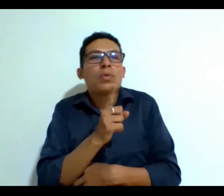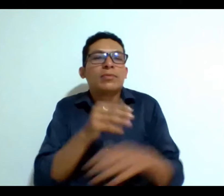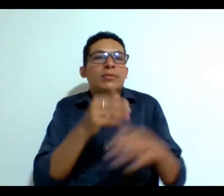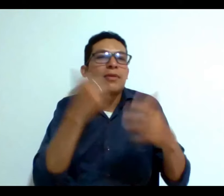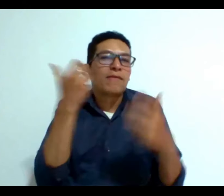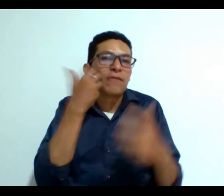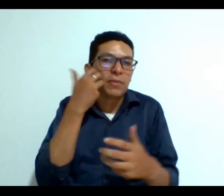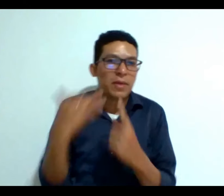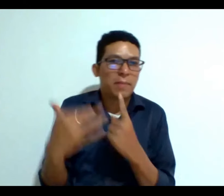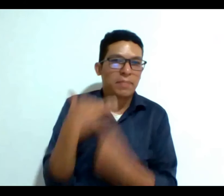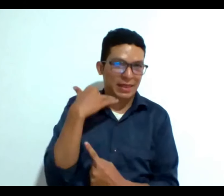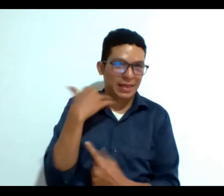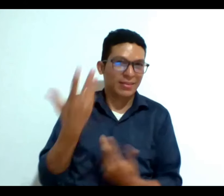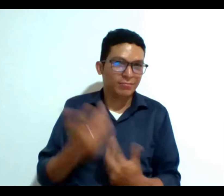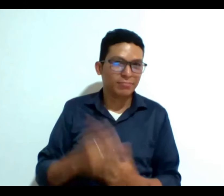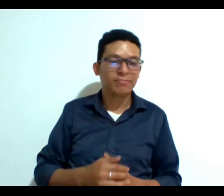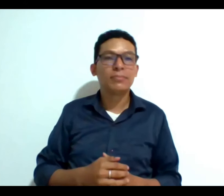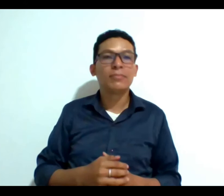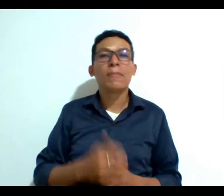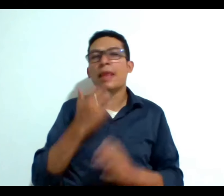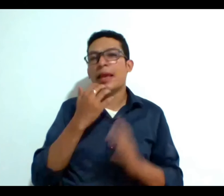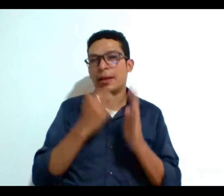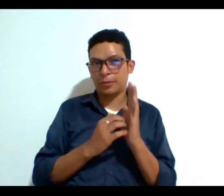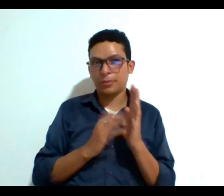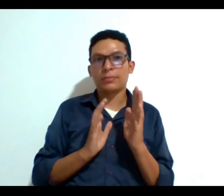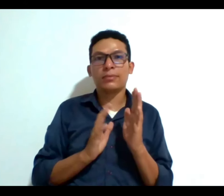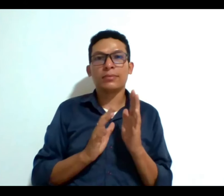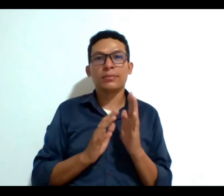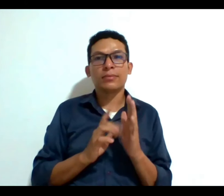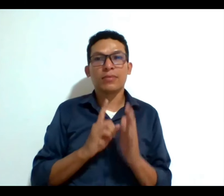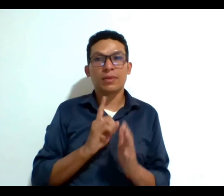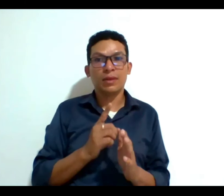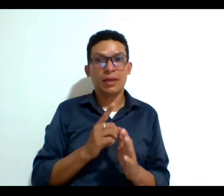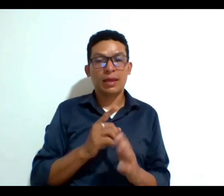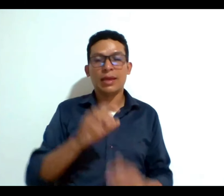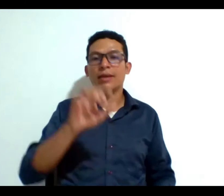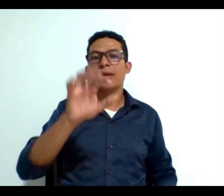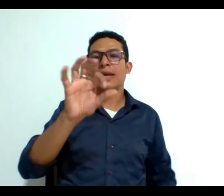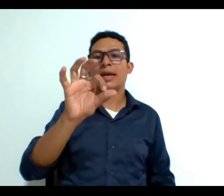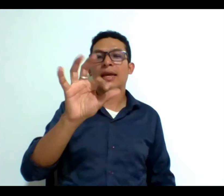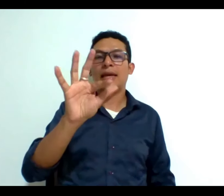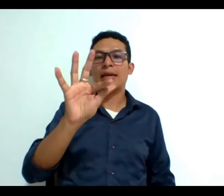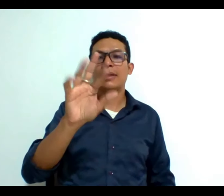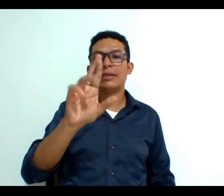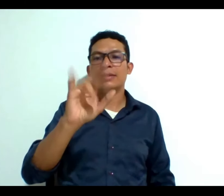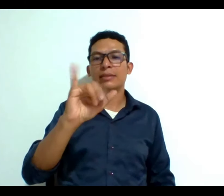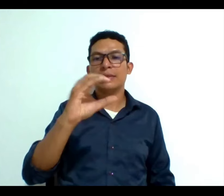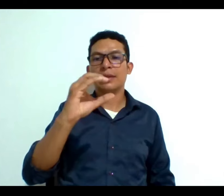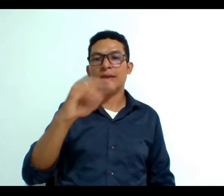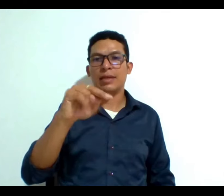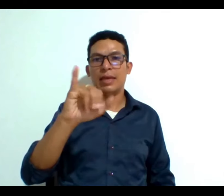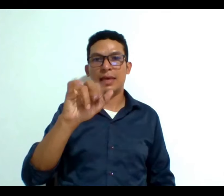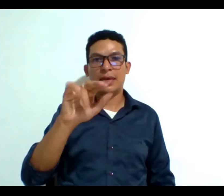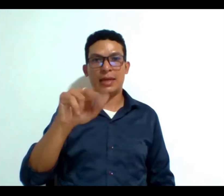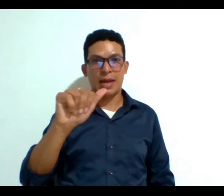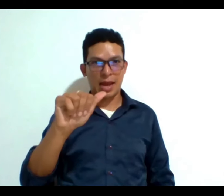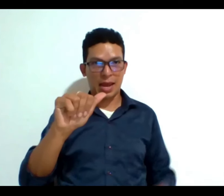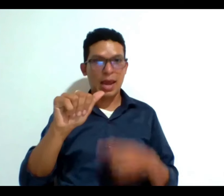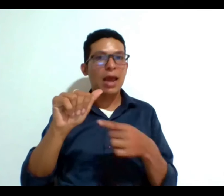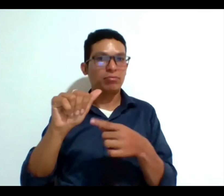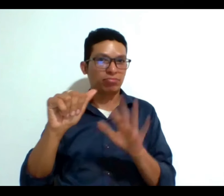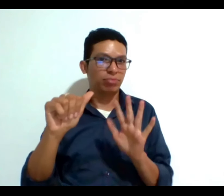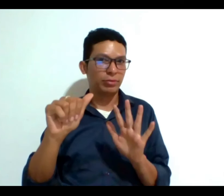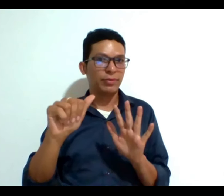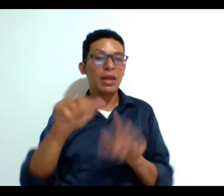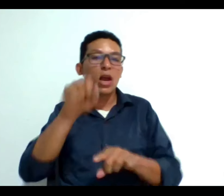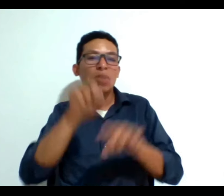generar un ejemplo era la aplicación de estricnina si algunos pacientes moribundos con